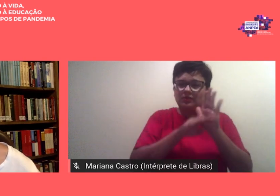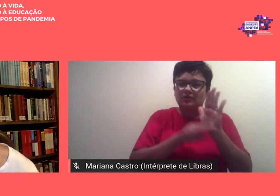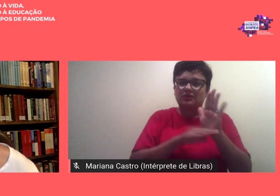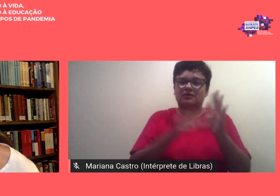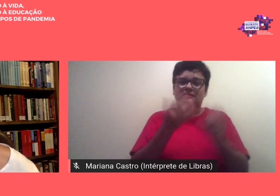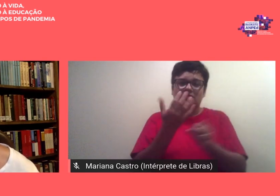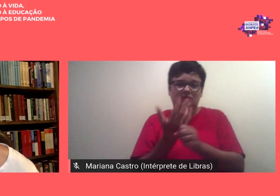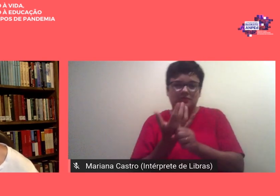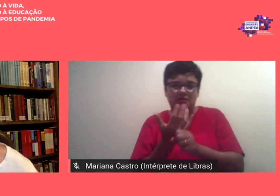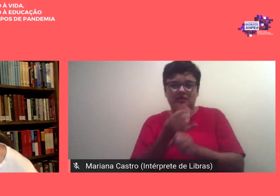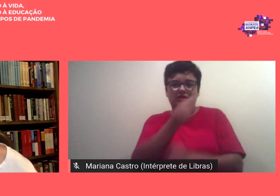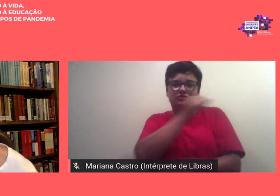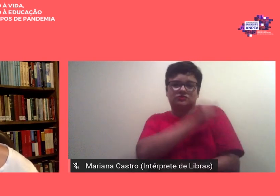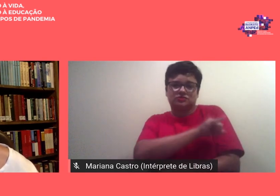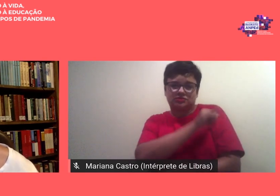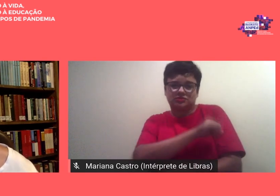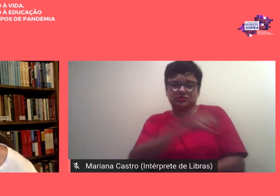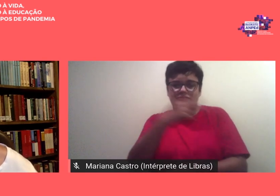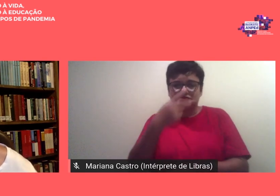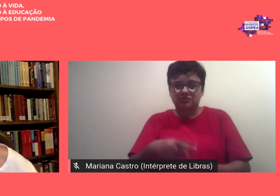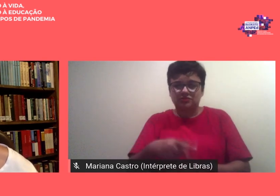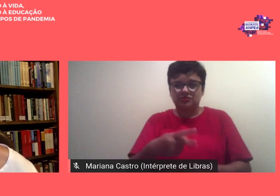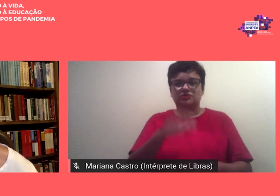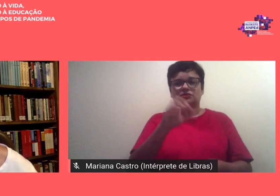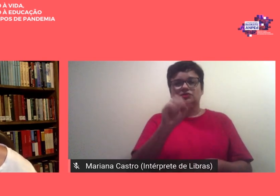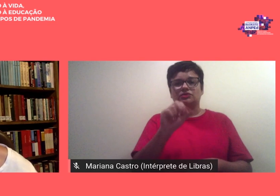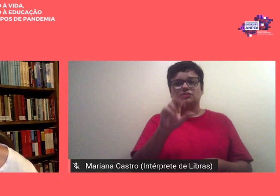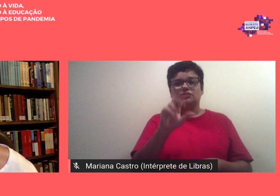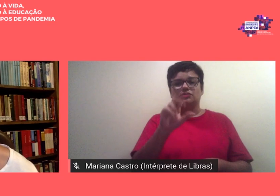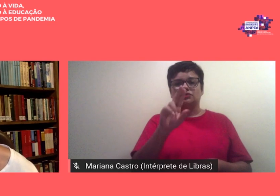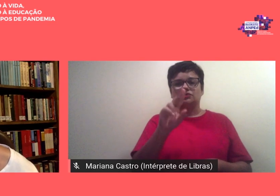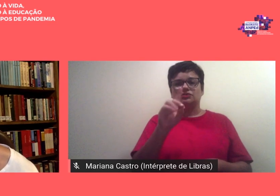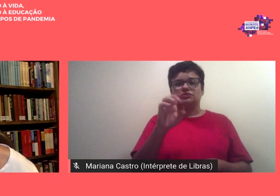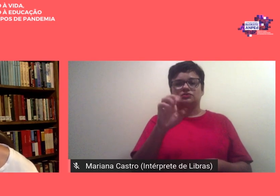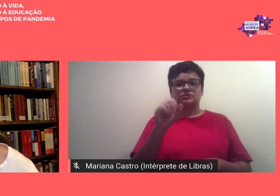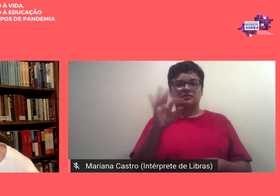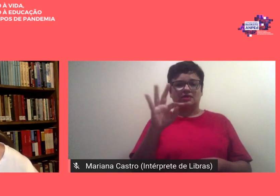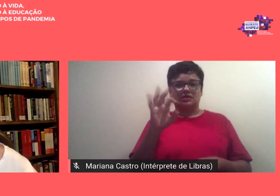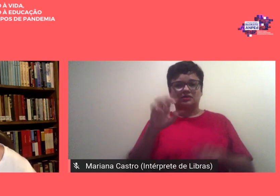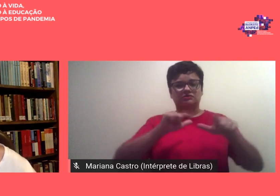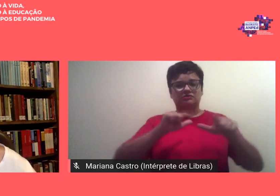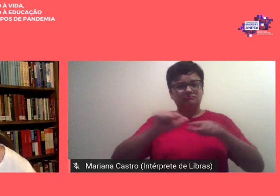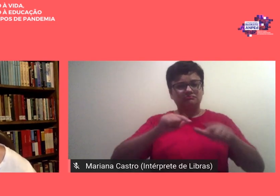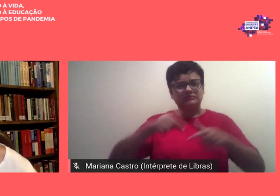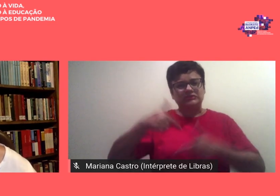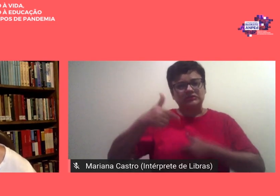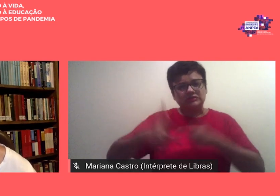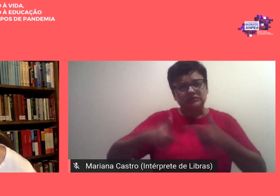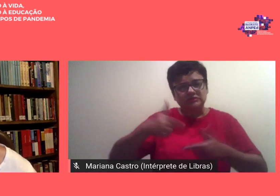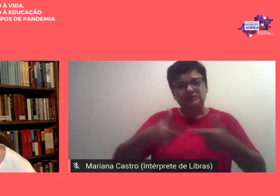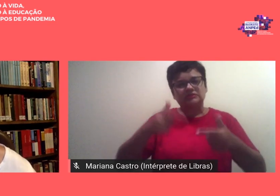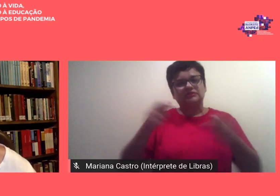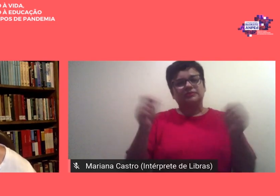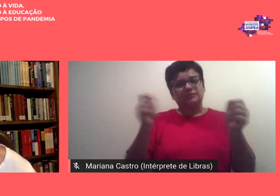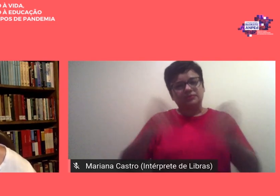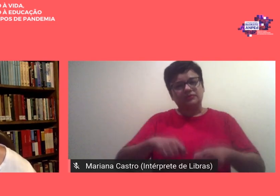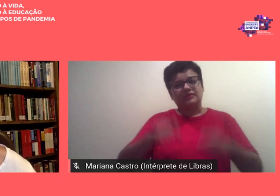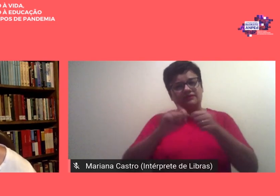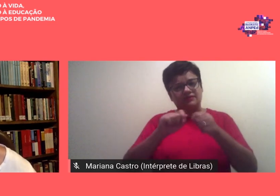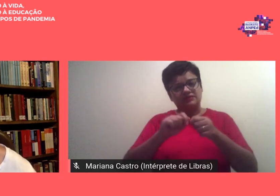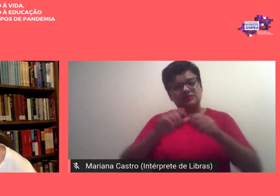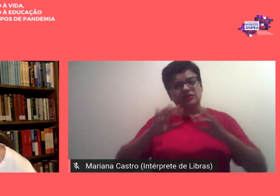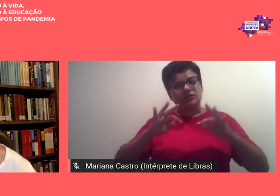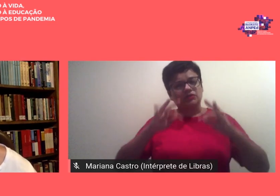do Rio de Janeiro e do Sudeste trabalharam incansavelmente para poder fazer e entregar para todos que